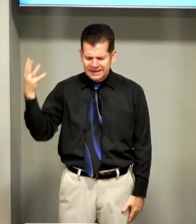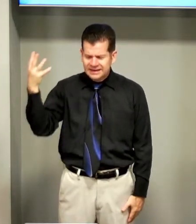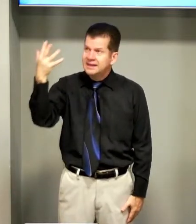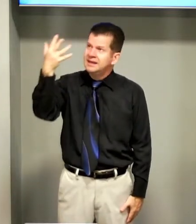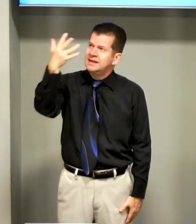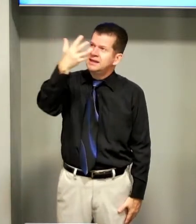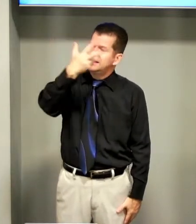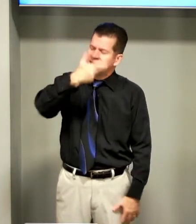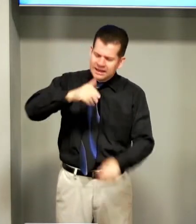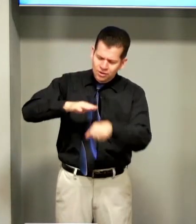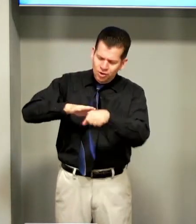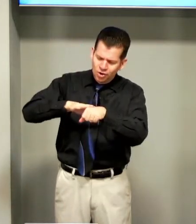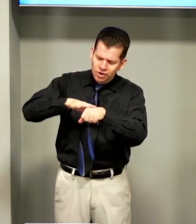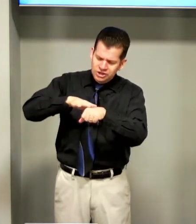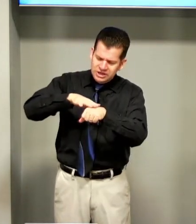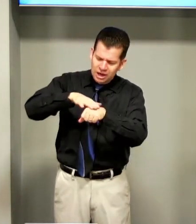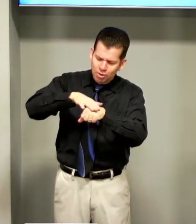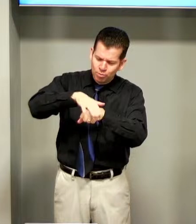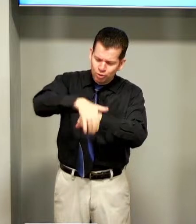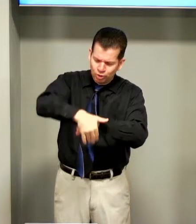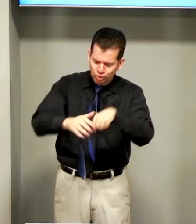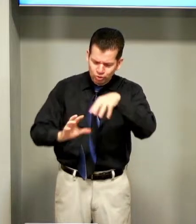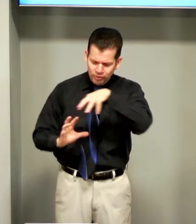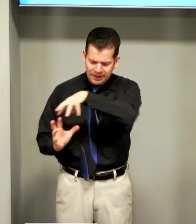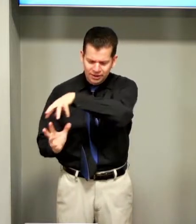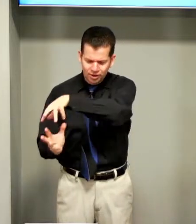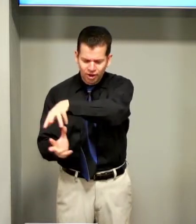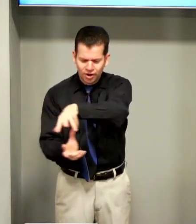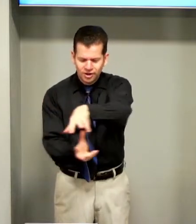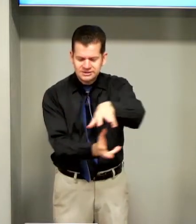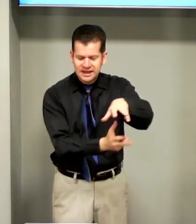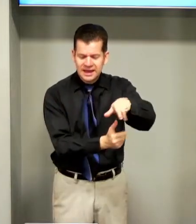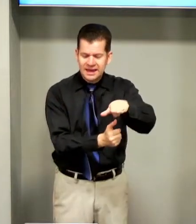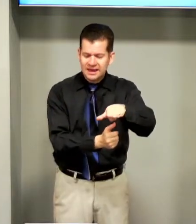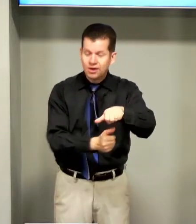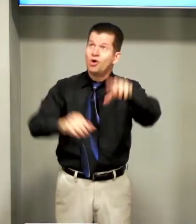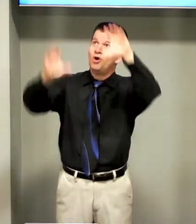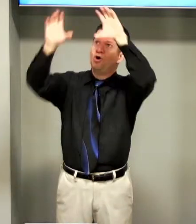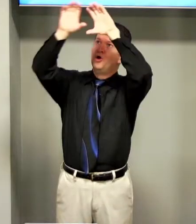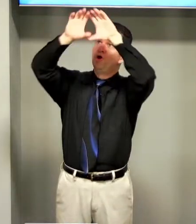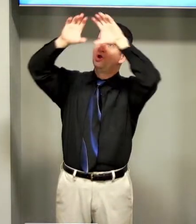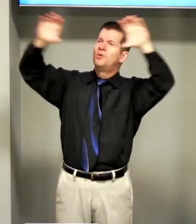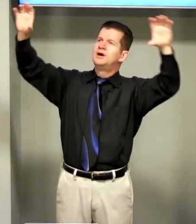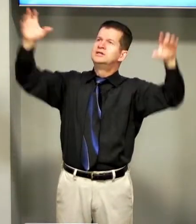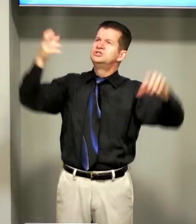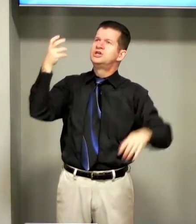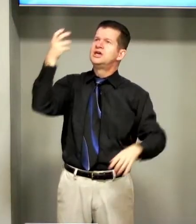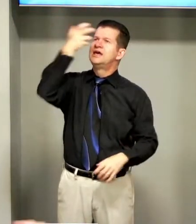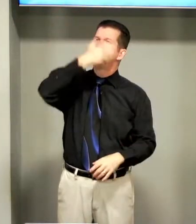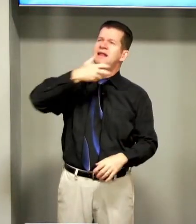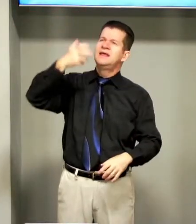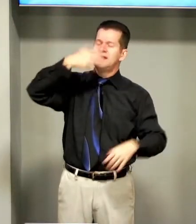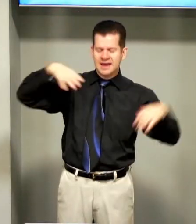linda noite ao povo a nós Tem coro angelical